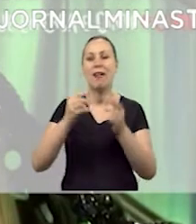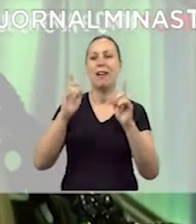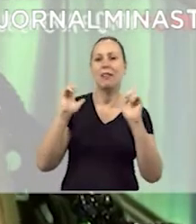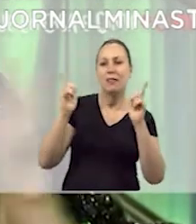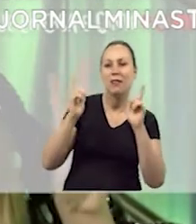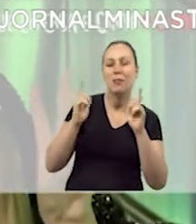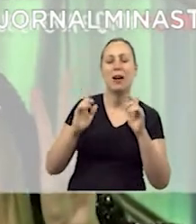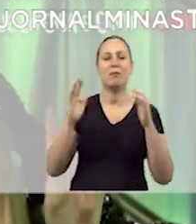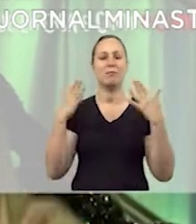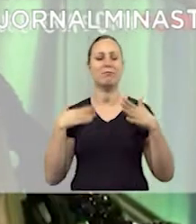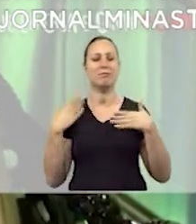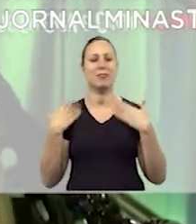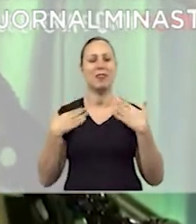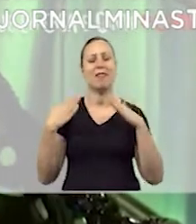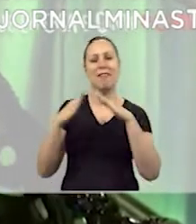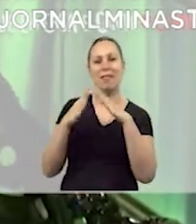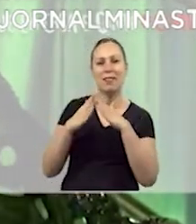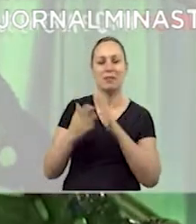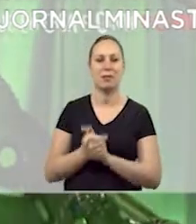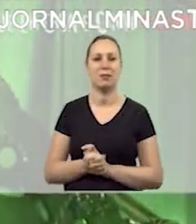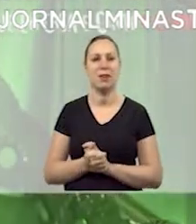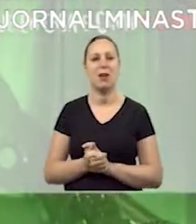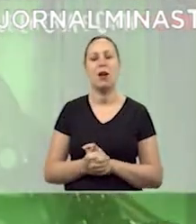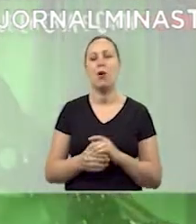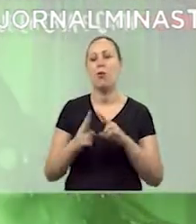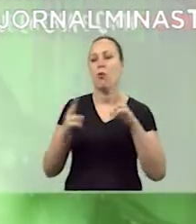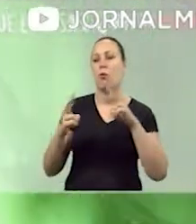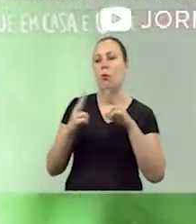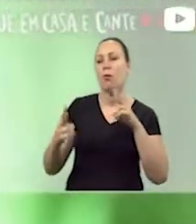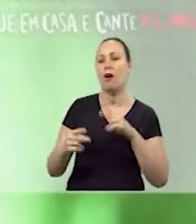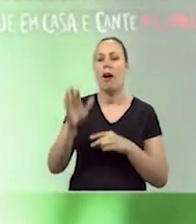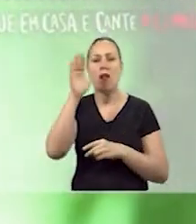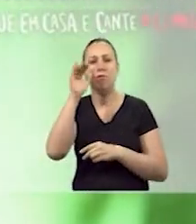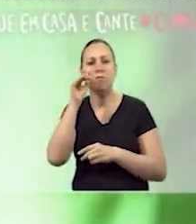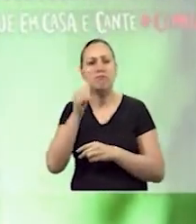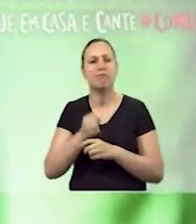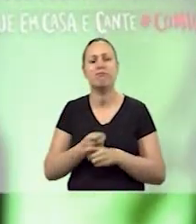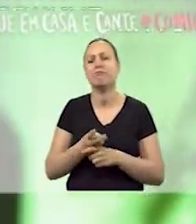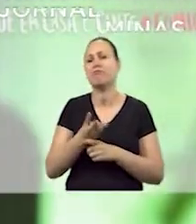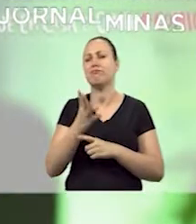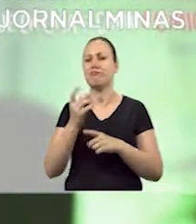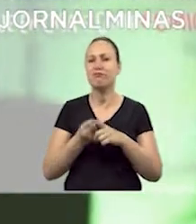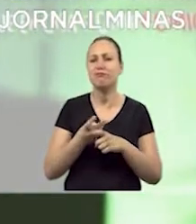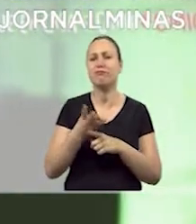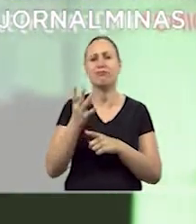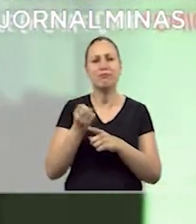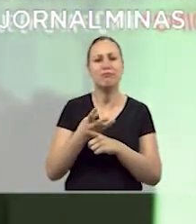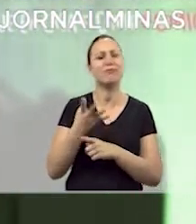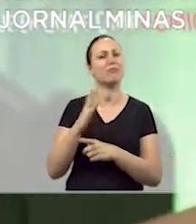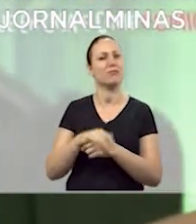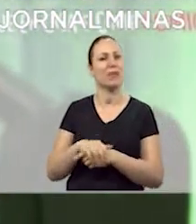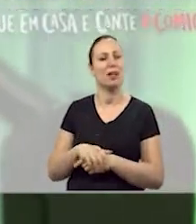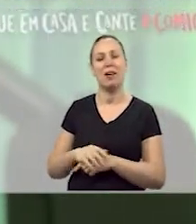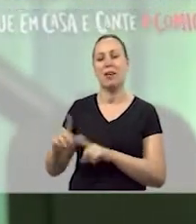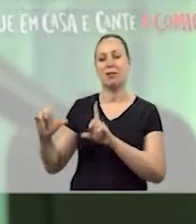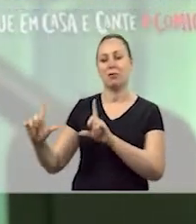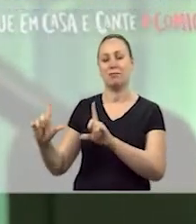e ainda animar quem está em casa, deu certo. As transmissões têm batido recordes de visualizações nas plataformas de vídeo. E aquela